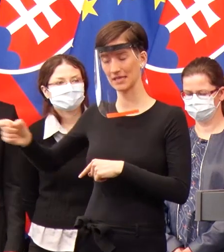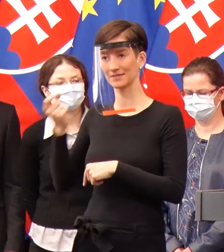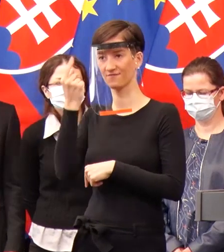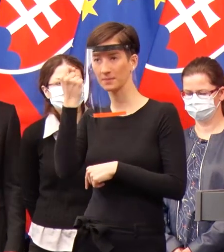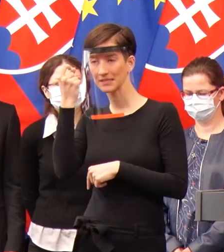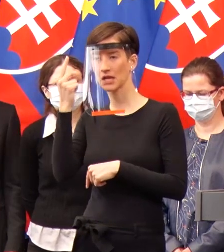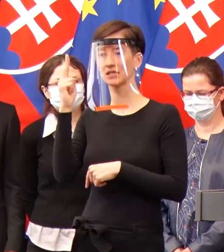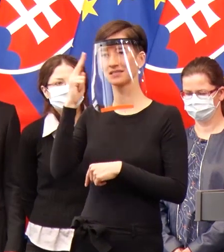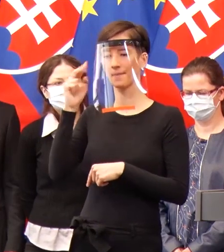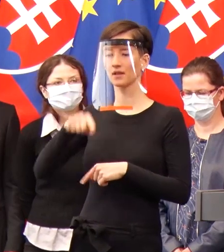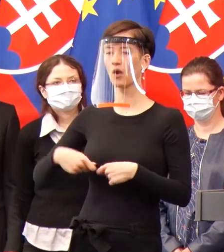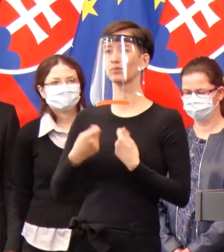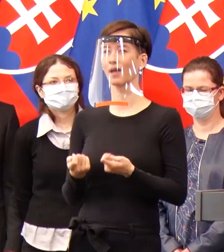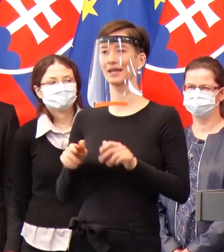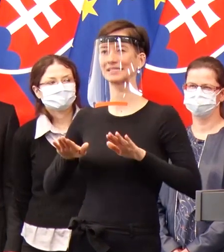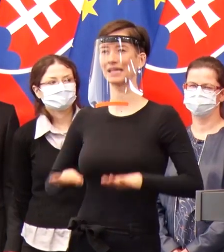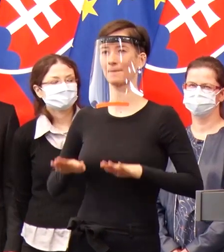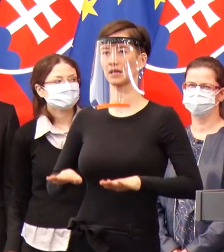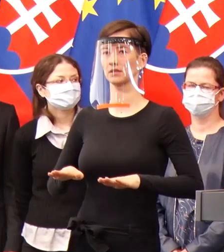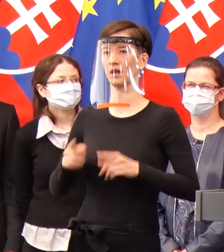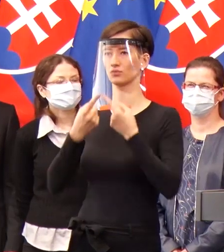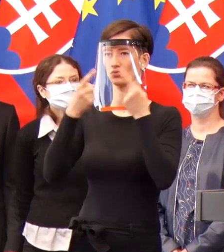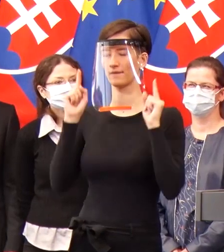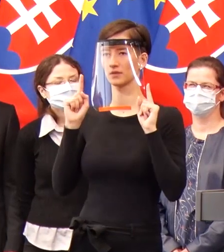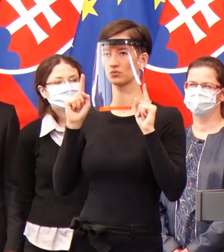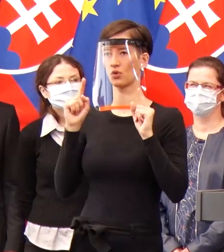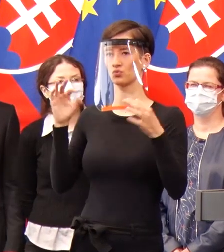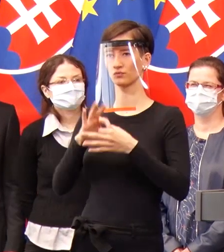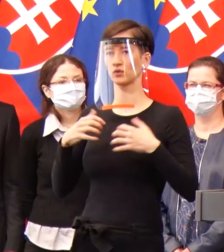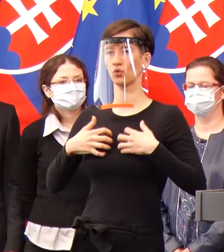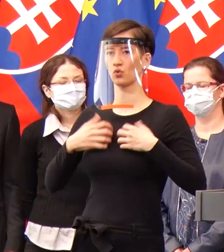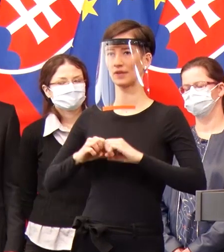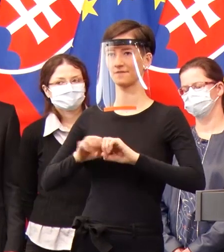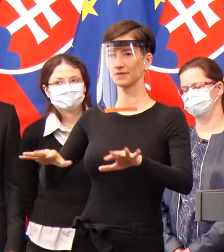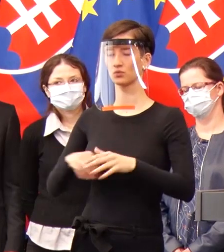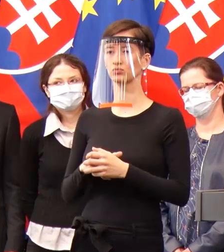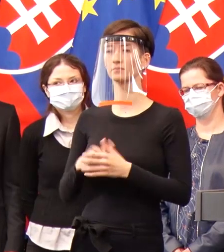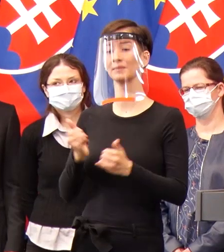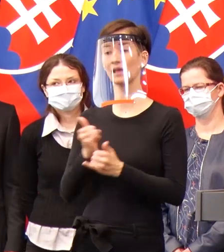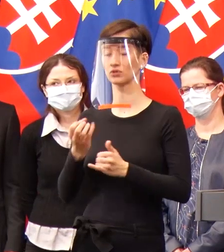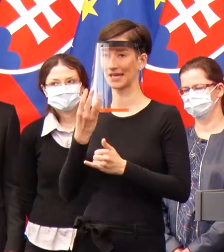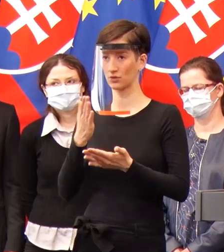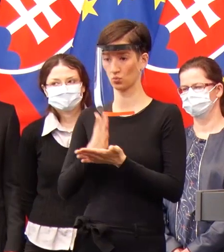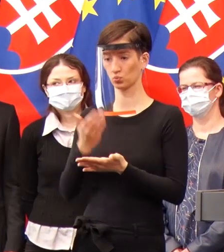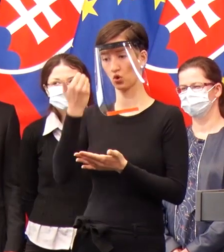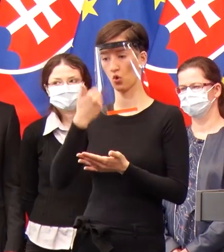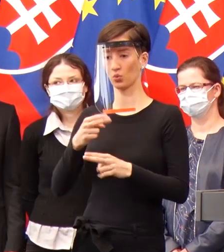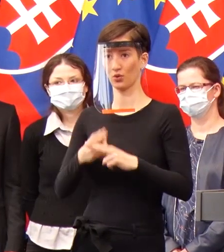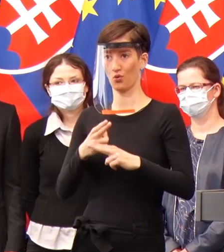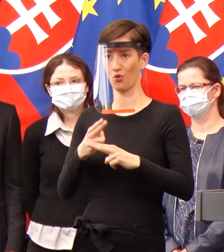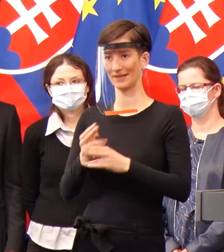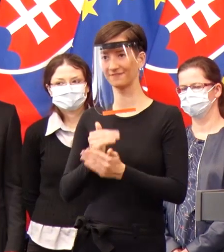celý priebeh v tých najvyšších píkoch alebo v tých najvyšších počtoch nakazených a dokázali pretestovať maximálny počet osôb.